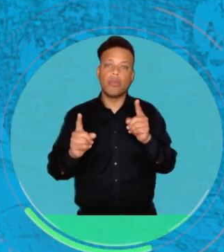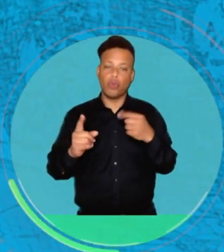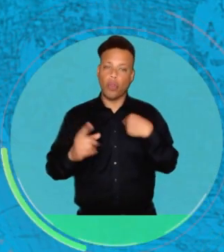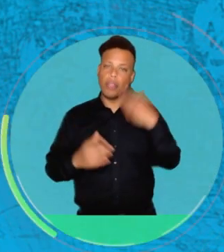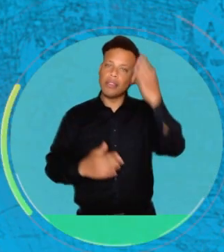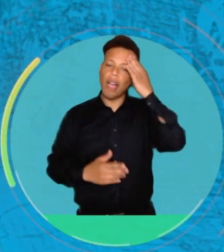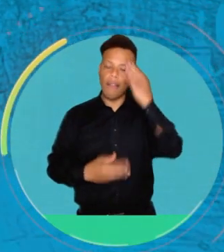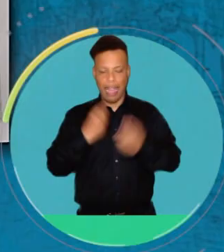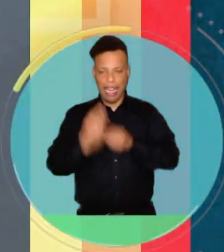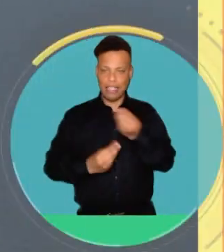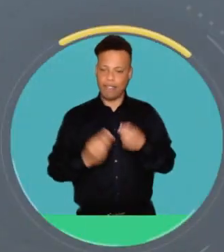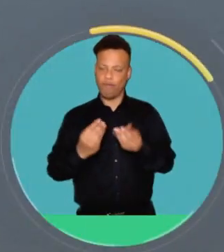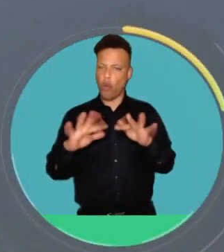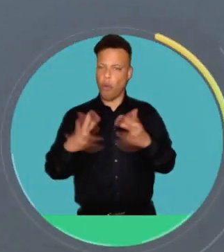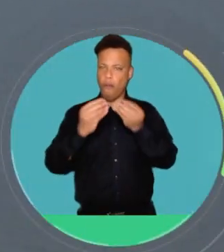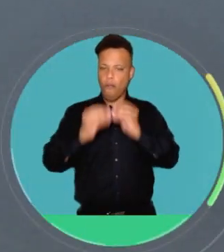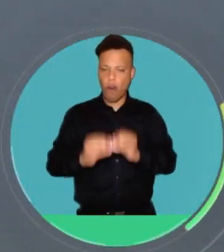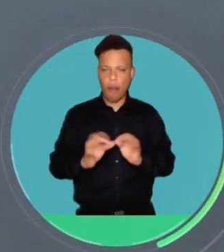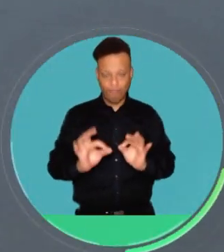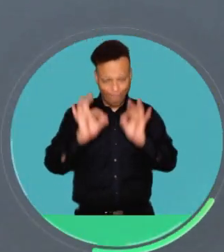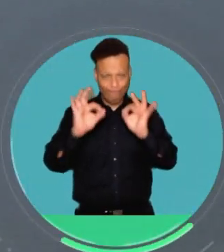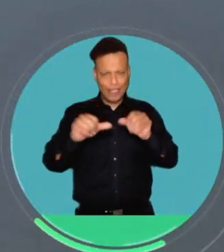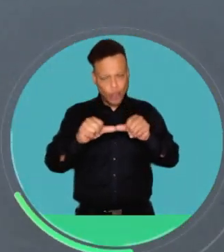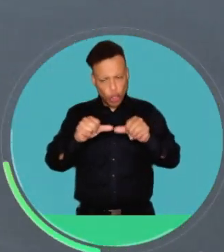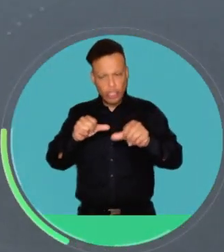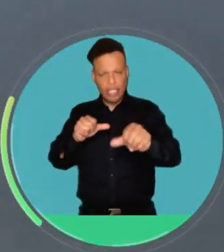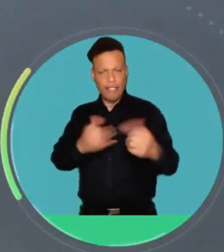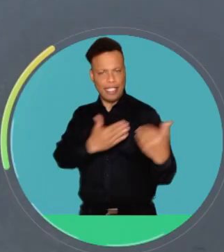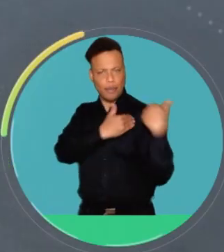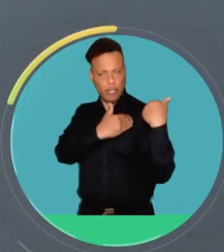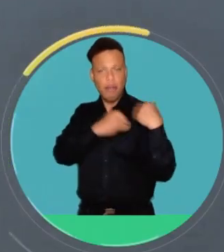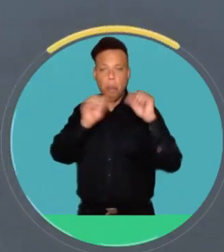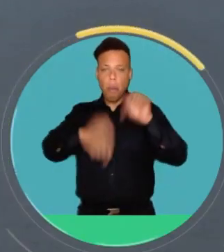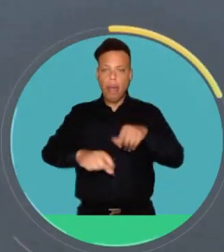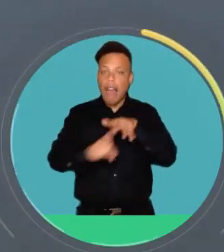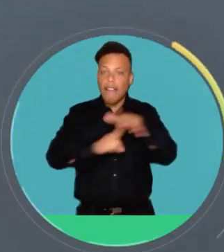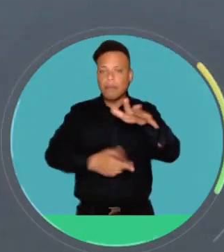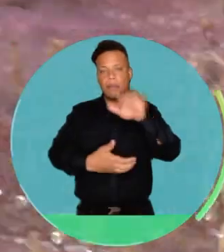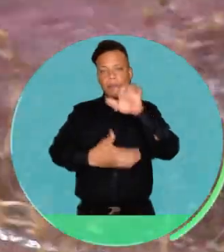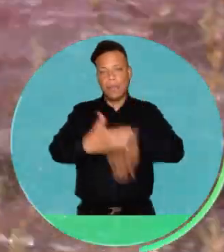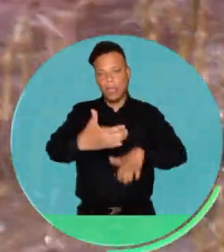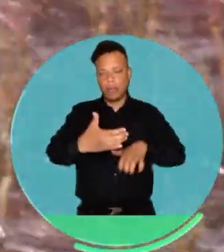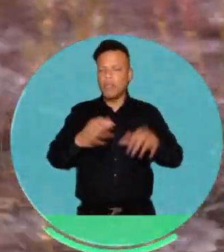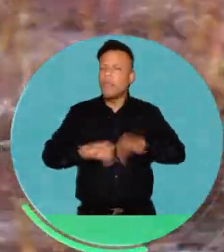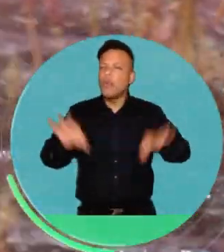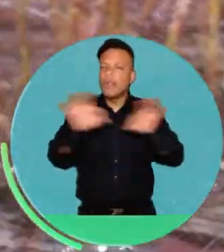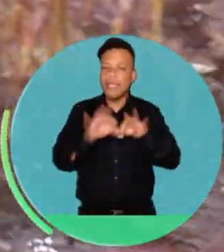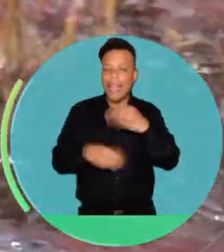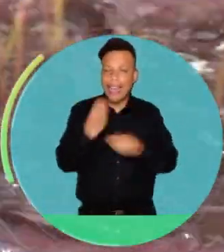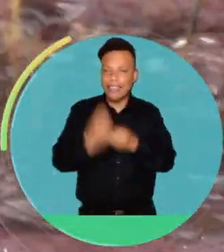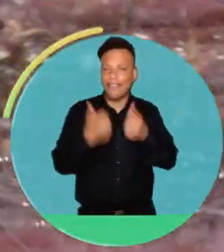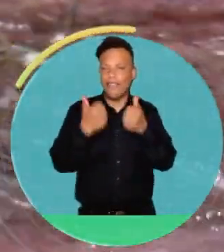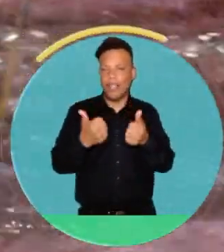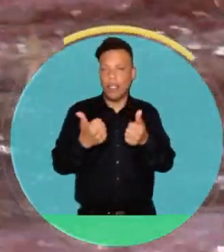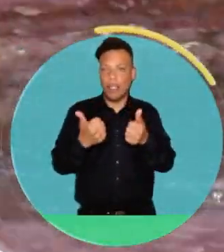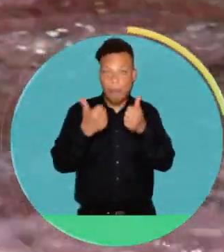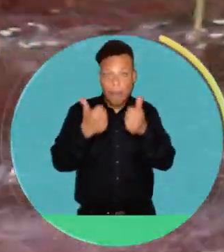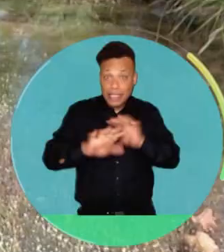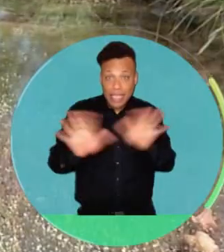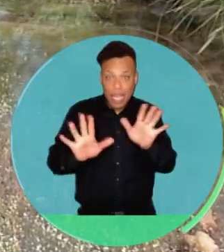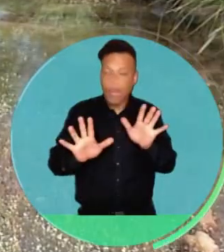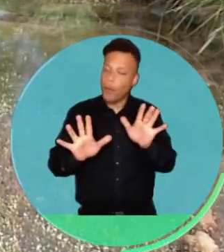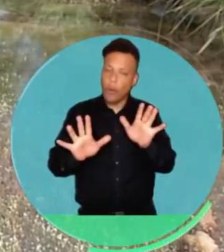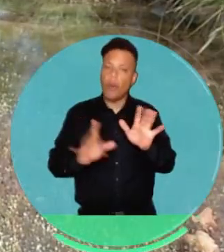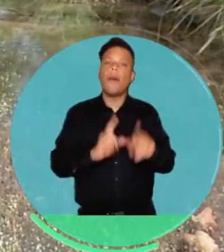de una manera sostenible y responsable, se pueden mitigar los efectos. Entonces, es cuestión de hacerlo bien.